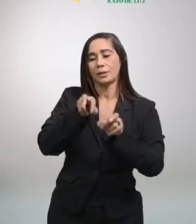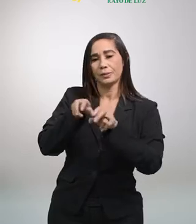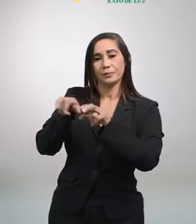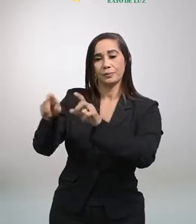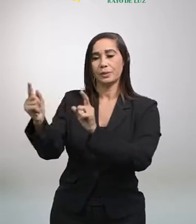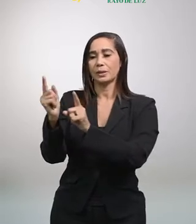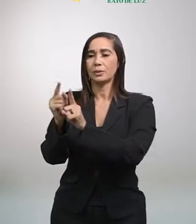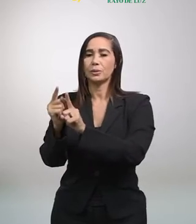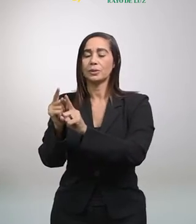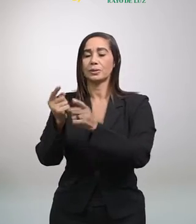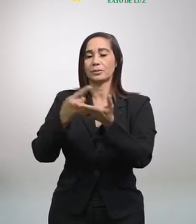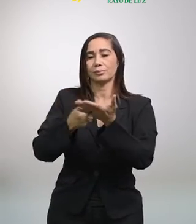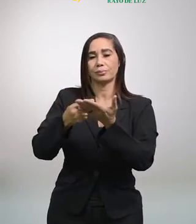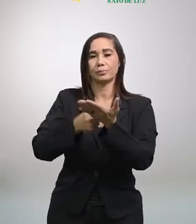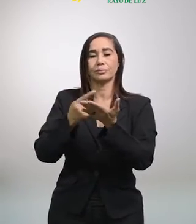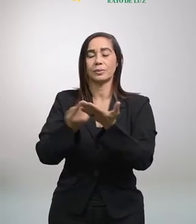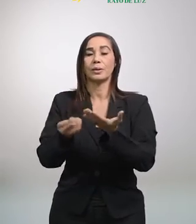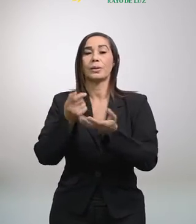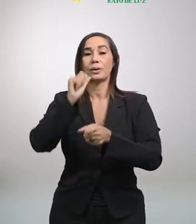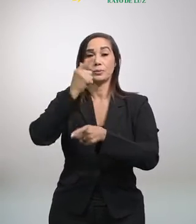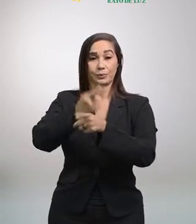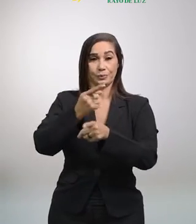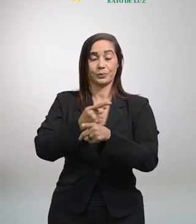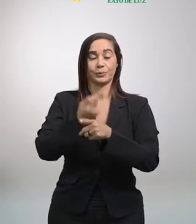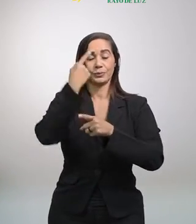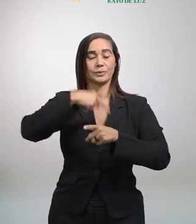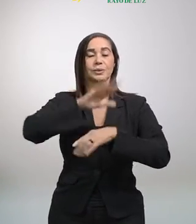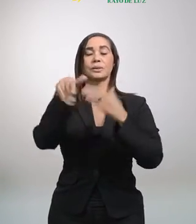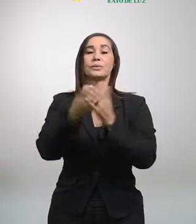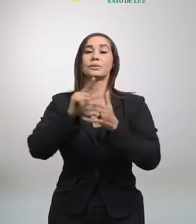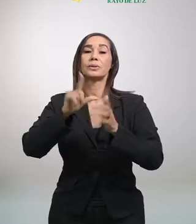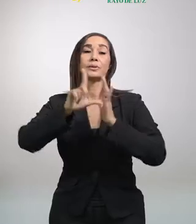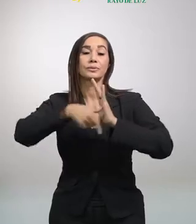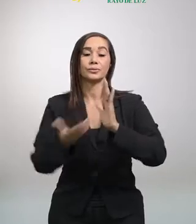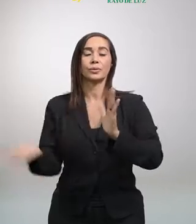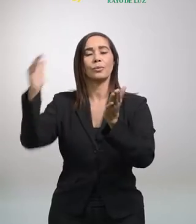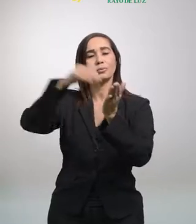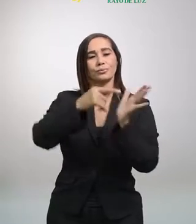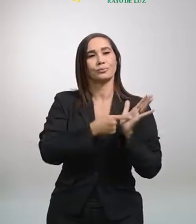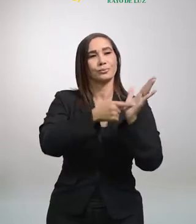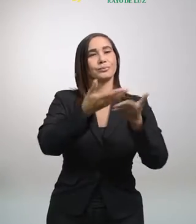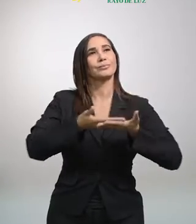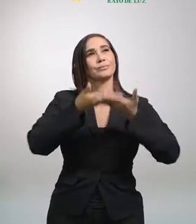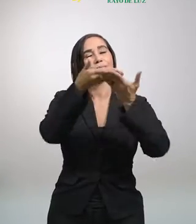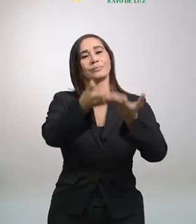altar y vete primero a reconciliarte con tu hermano. Y entonces, vuelve a presentar tu ofrenda.